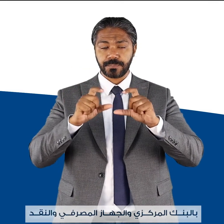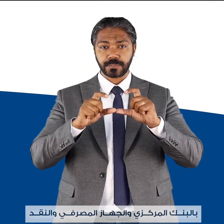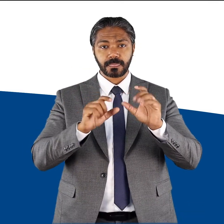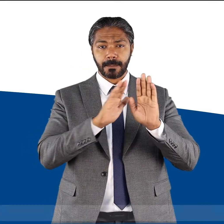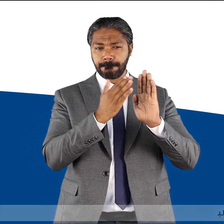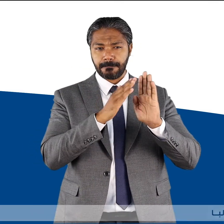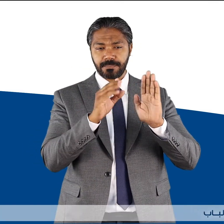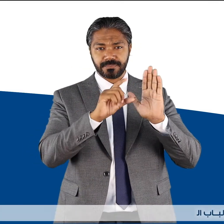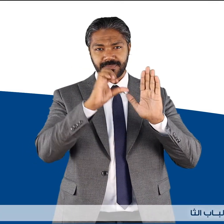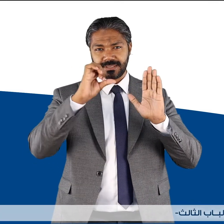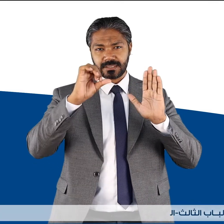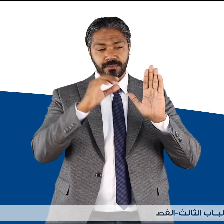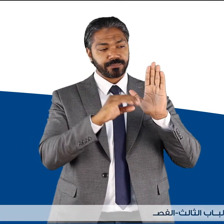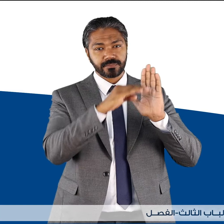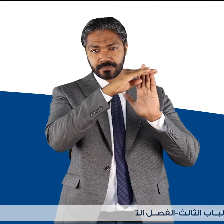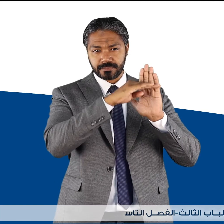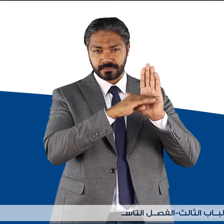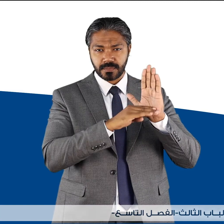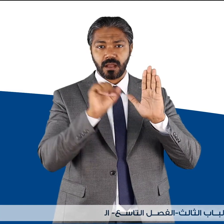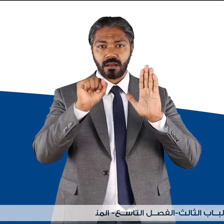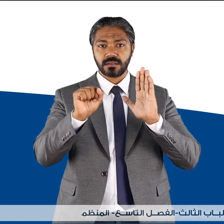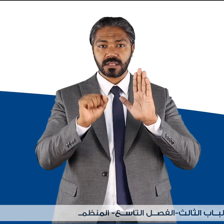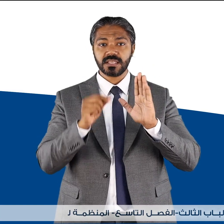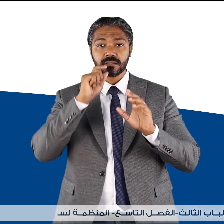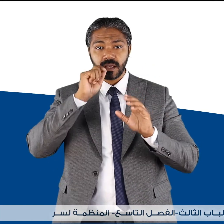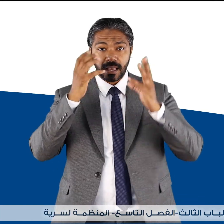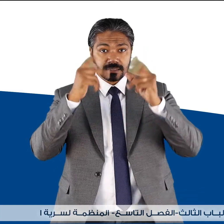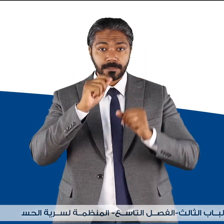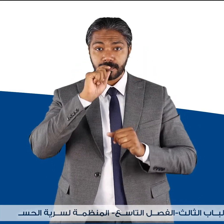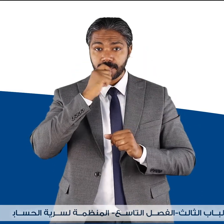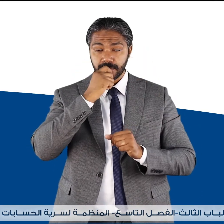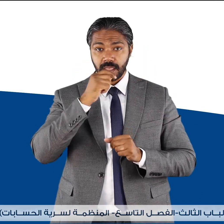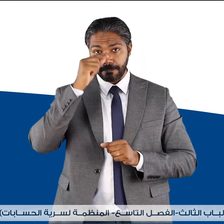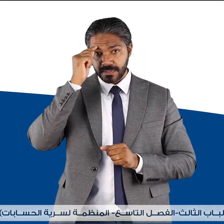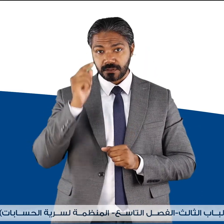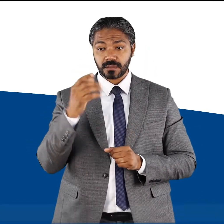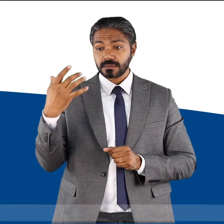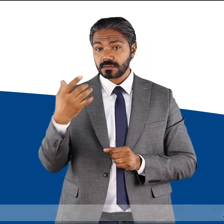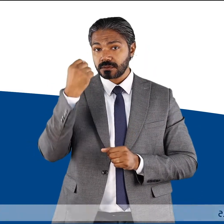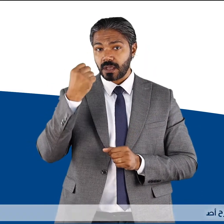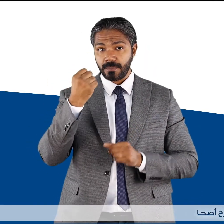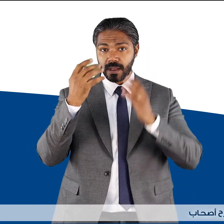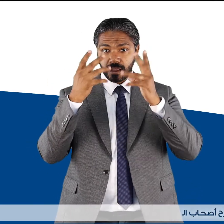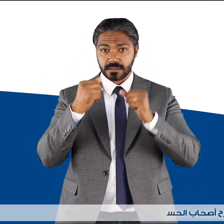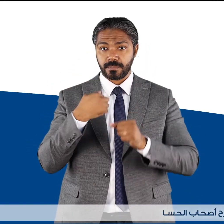الباب الثالث الفصل التاسع المنظمة لسرية الحسابات يصرح أصحاب الحساب